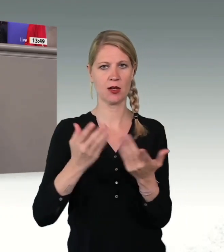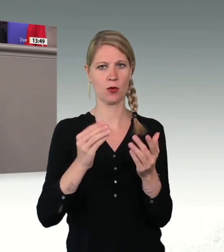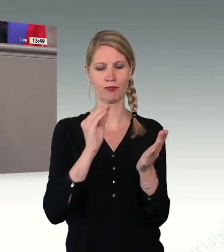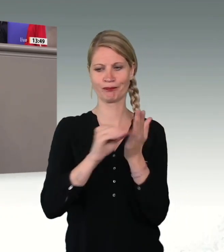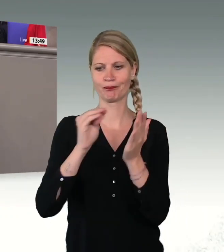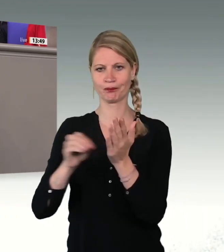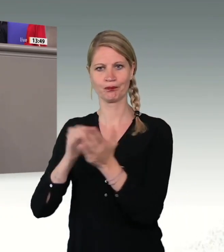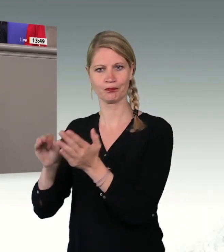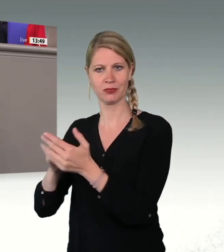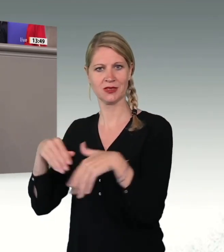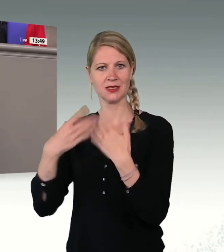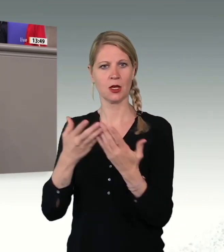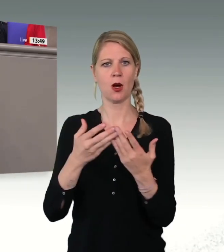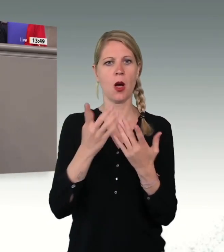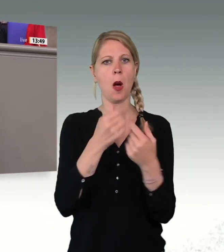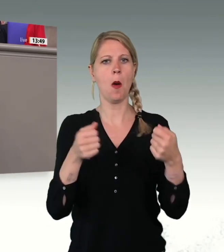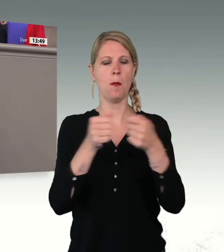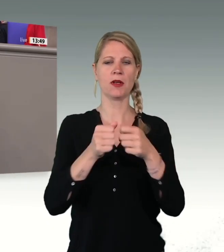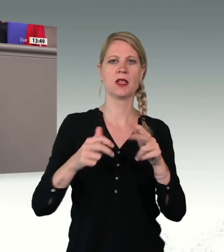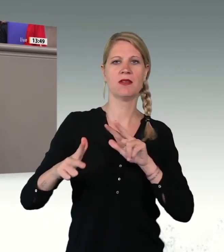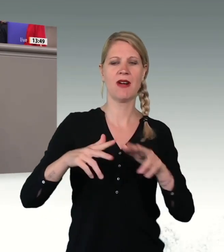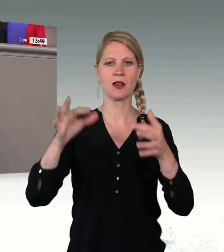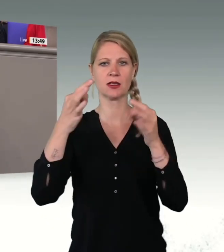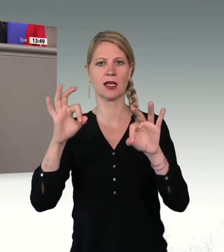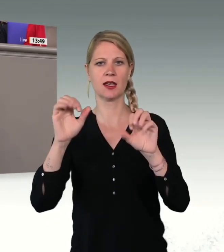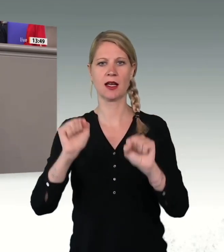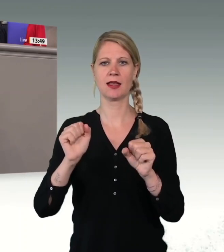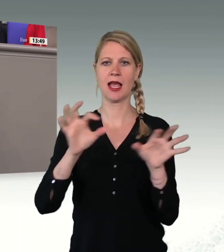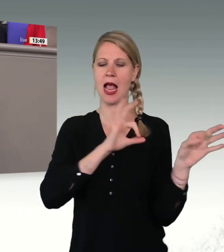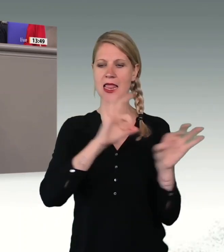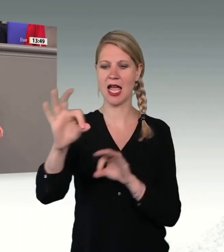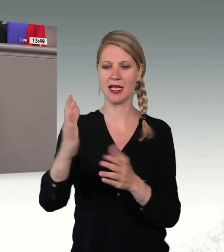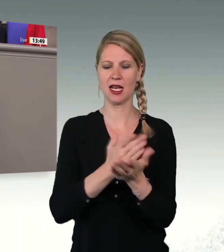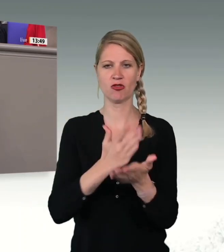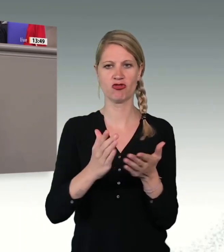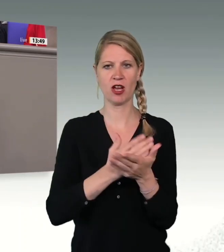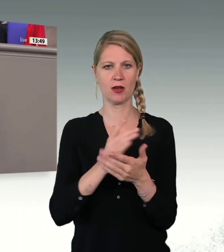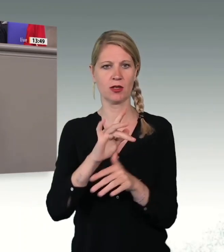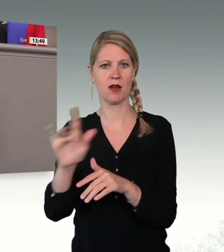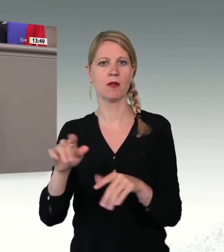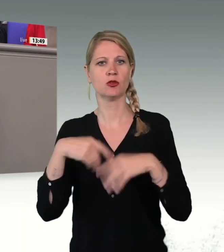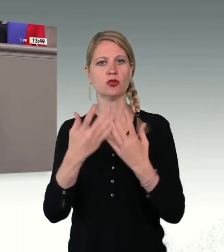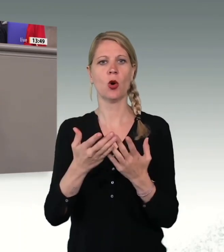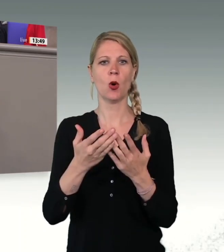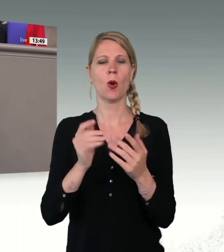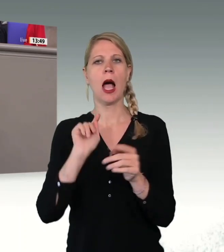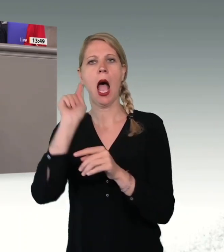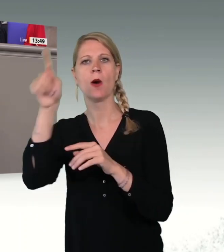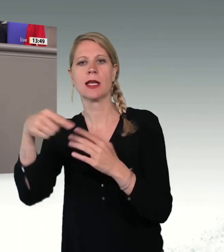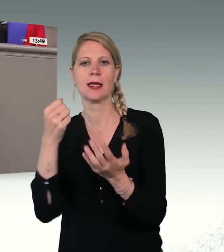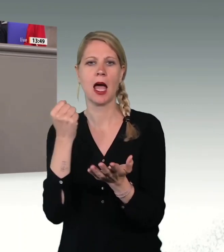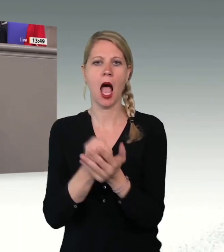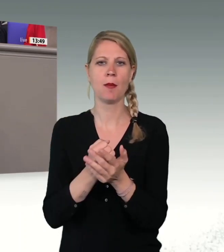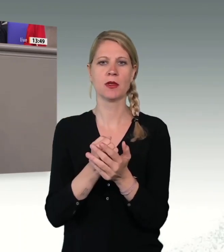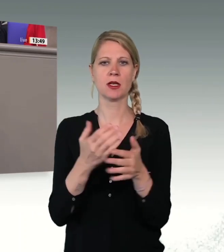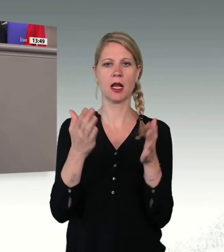Leitentscheidung trifft, die den Ausländerämtern, den Asylbehörden, dem BAMF, aber auch den Verwaltungsgerichten an die Hand